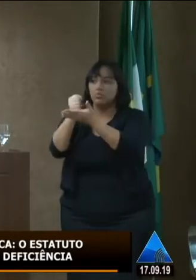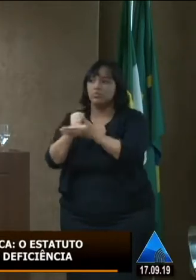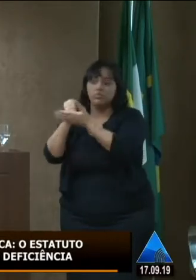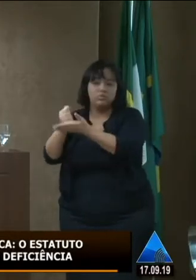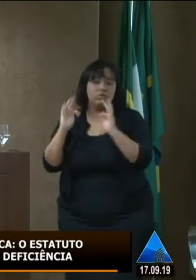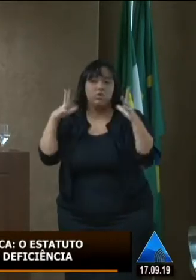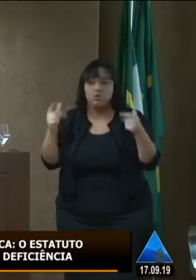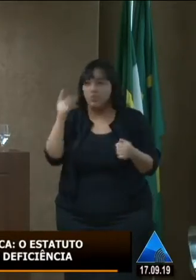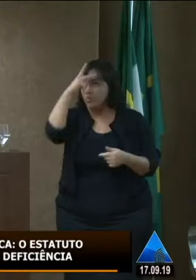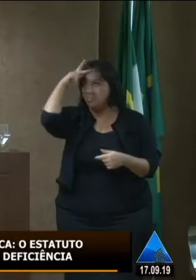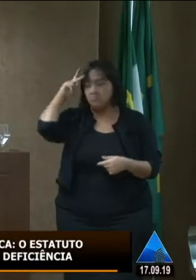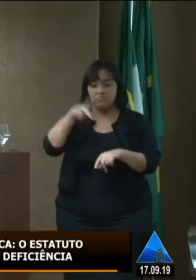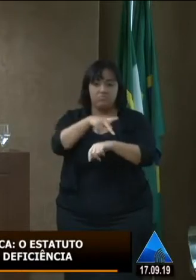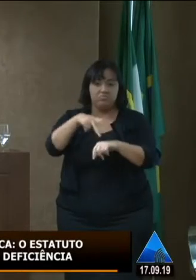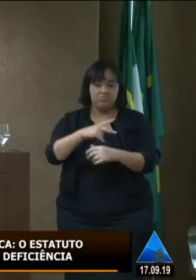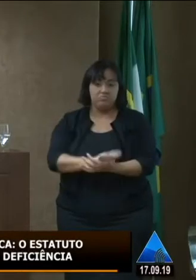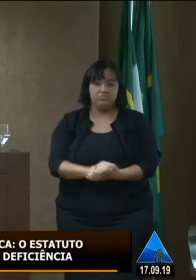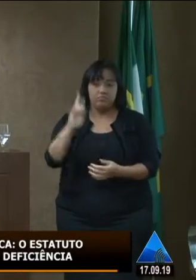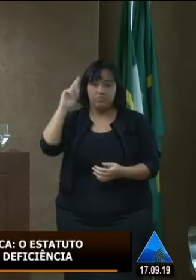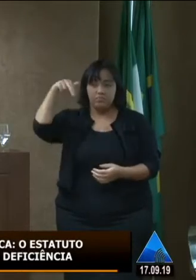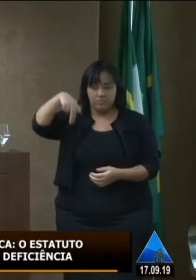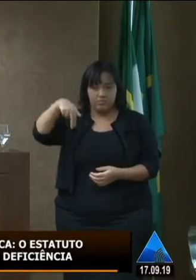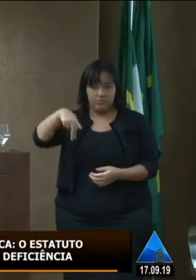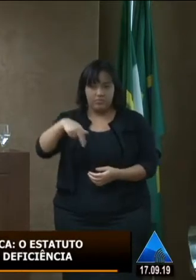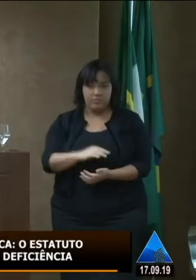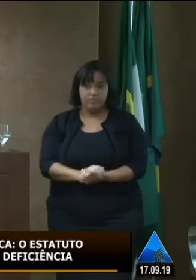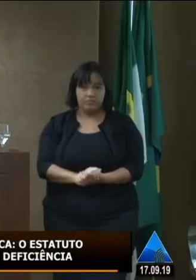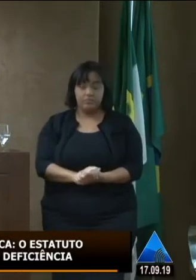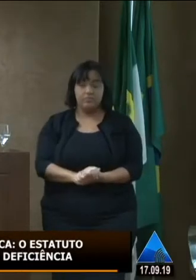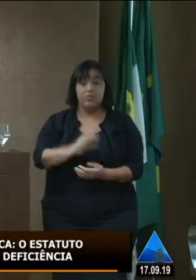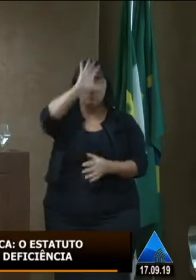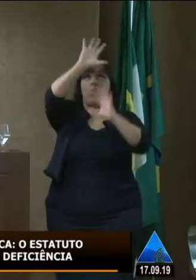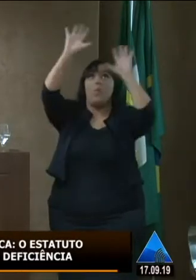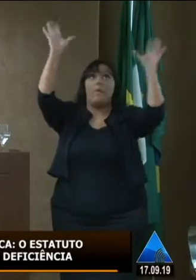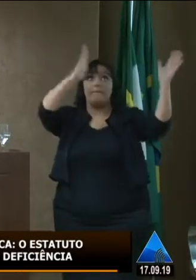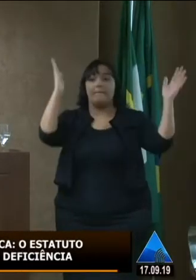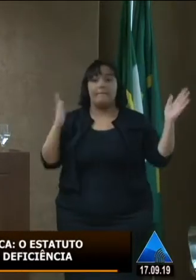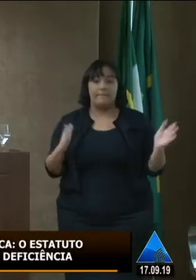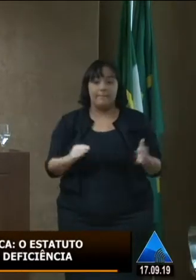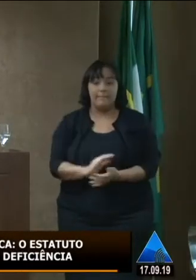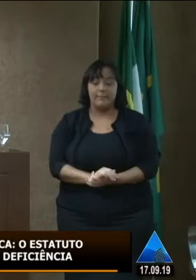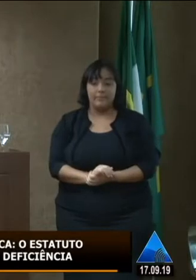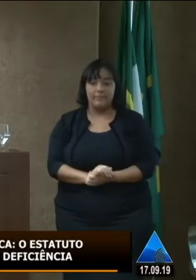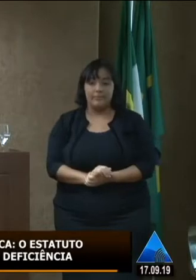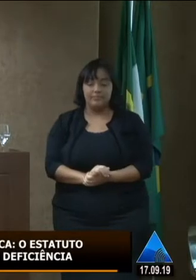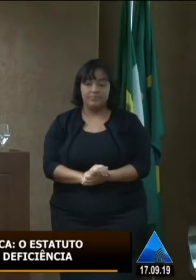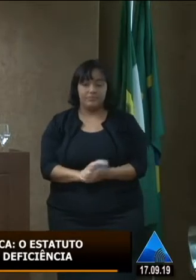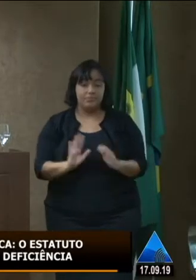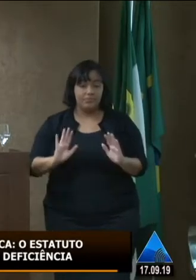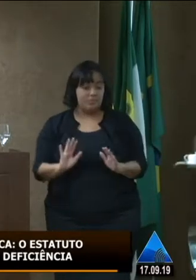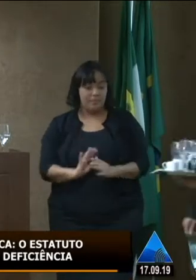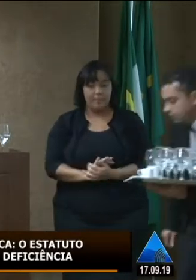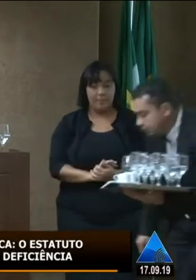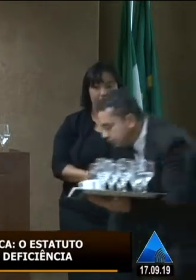enfim eu estou falando nos lugares mais distantes porque me vem agora o mapa lá do Alto Oeste Potiguar mas a gente